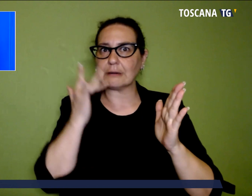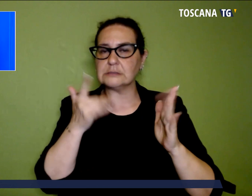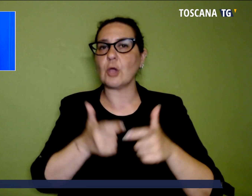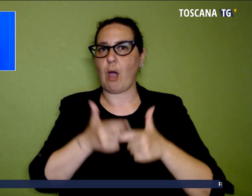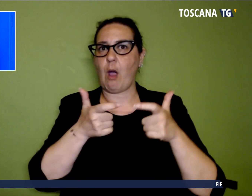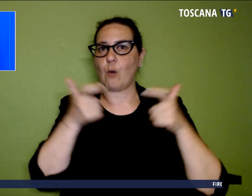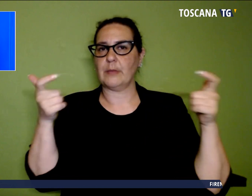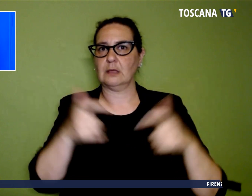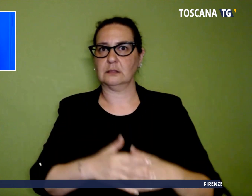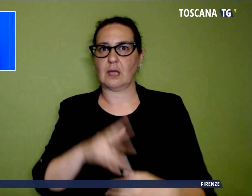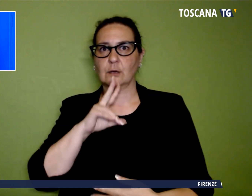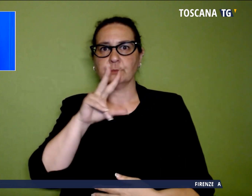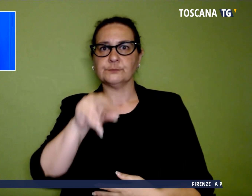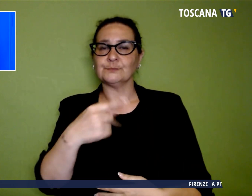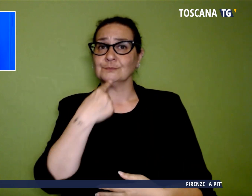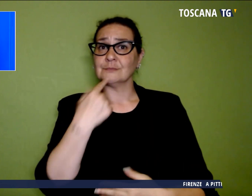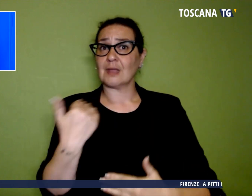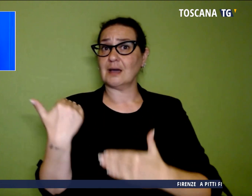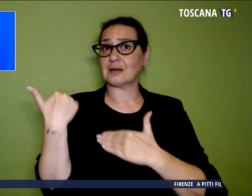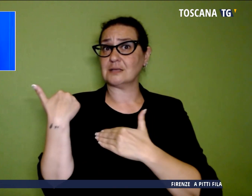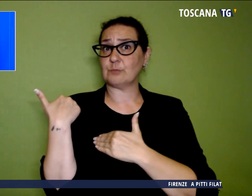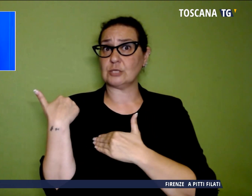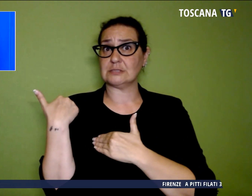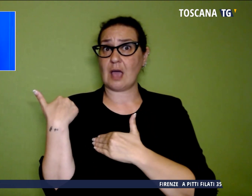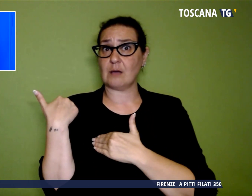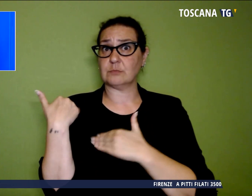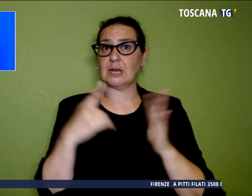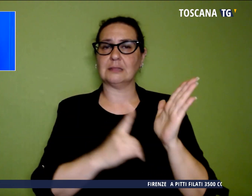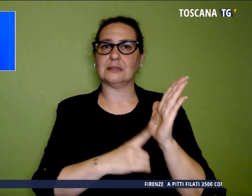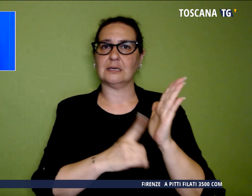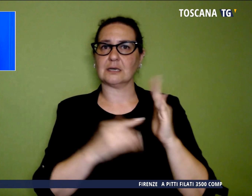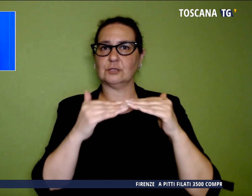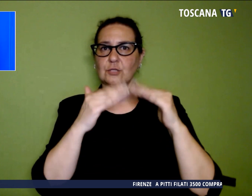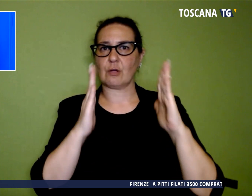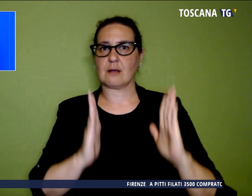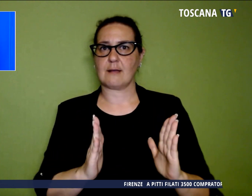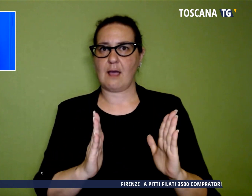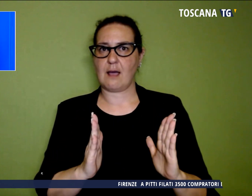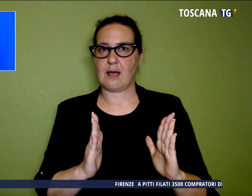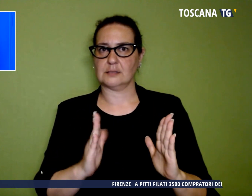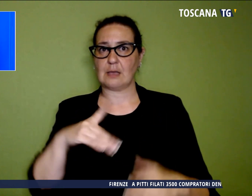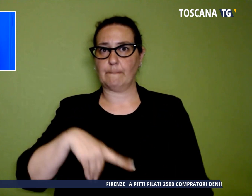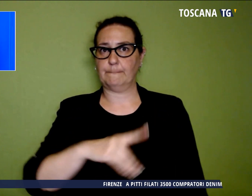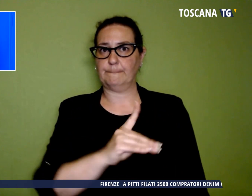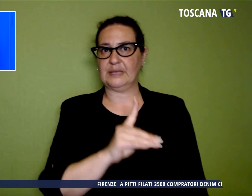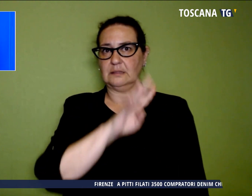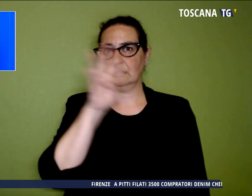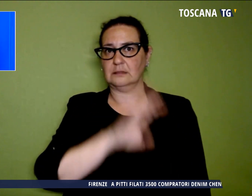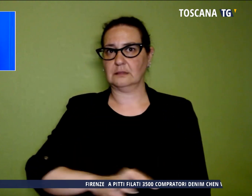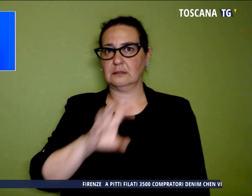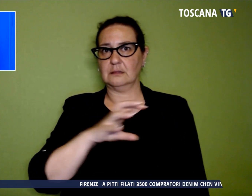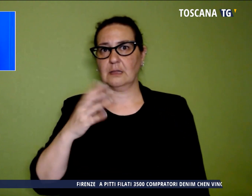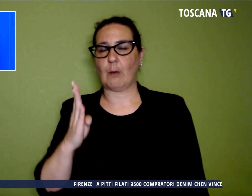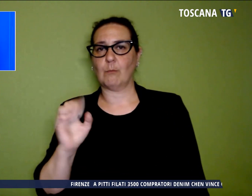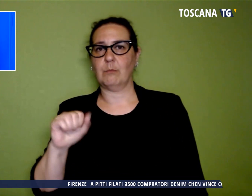il responsabile diritto alla casa del PD della Toscana, Francesco Battistini.